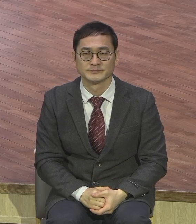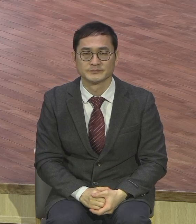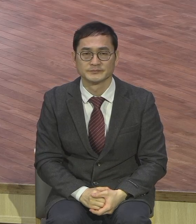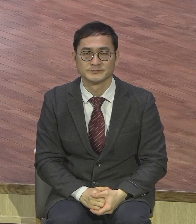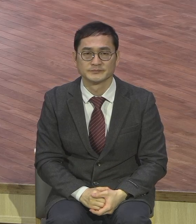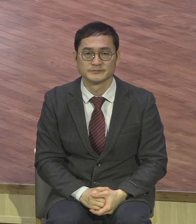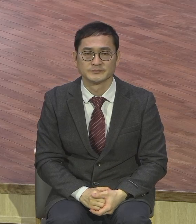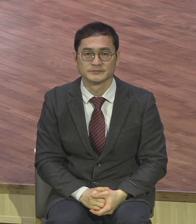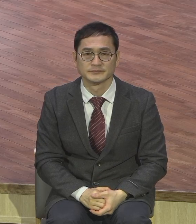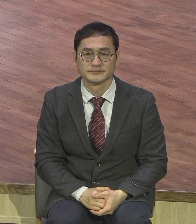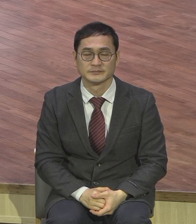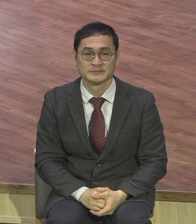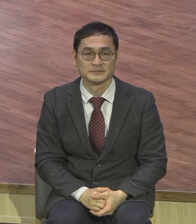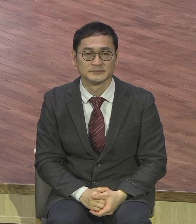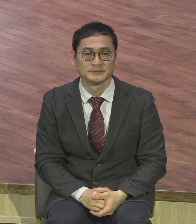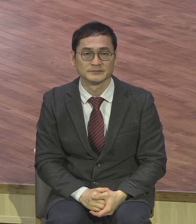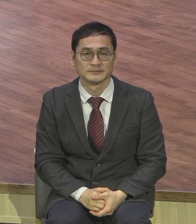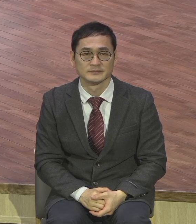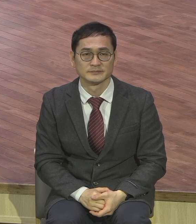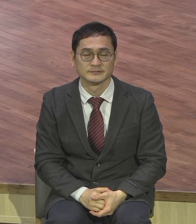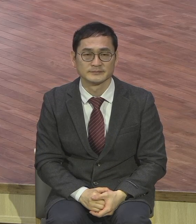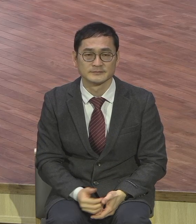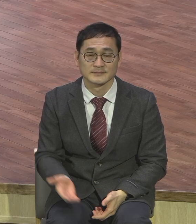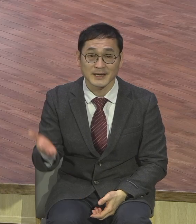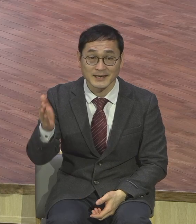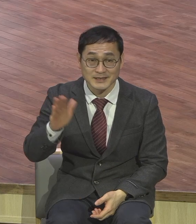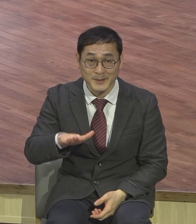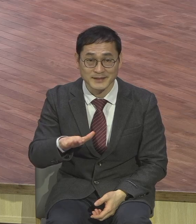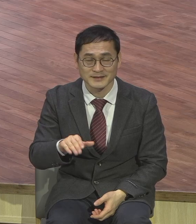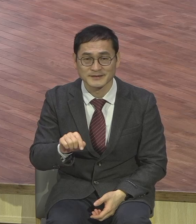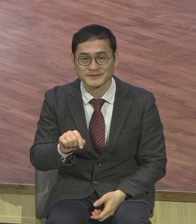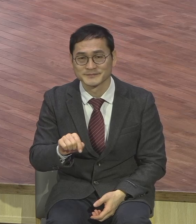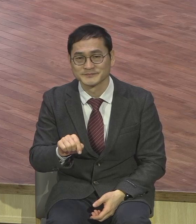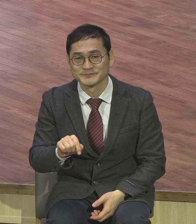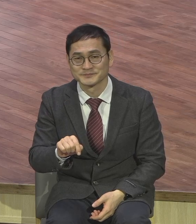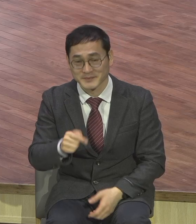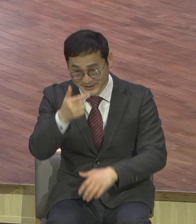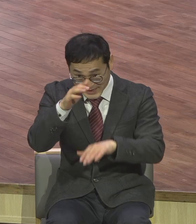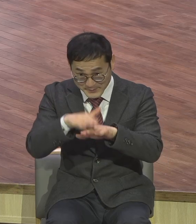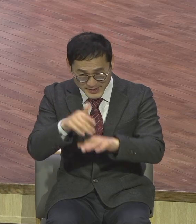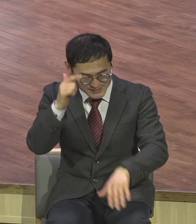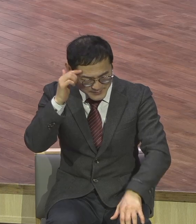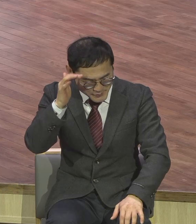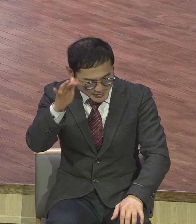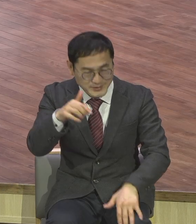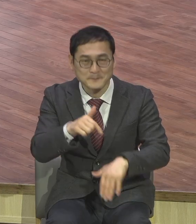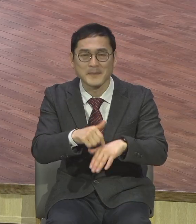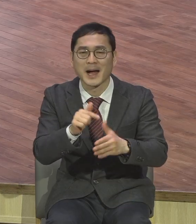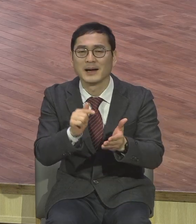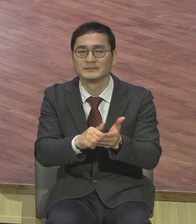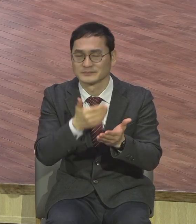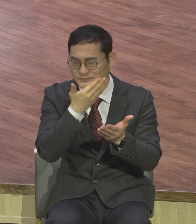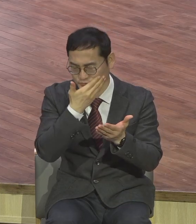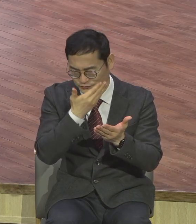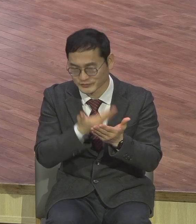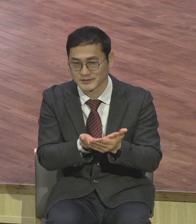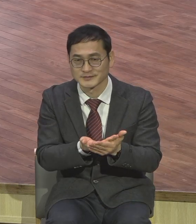시간을 사무하는 믿음의 이 마음이 중요합니다 이 시간을 사무한다 내가